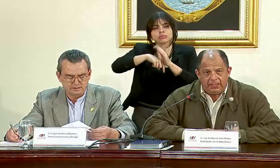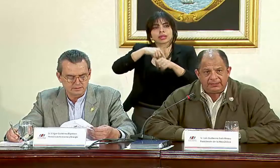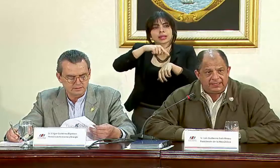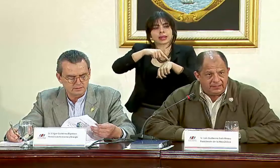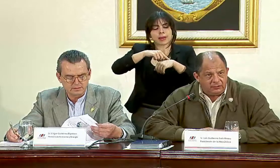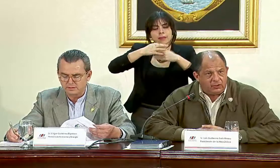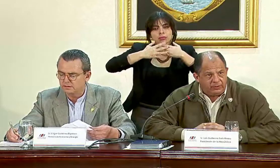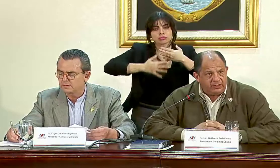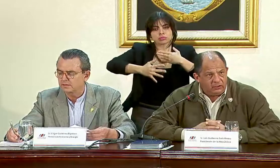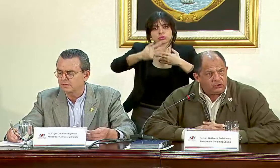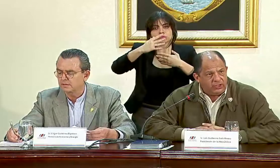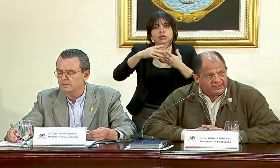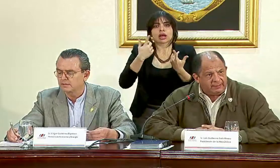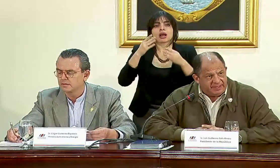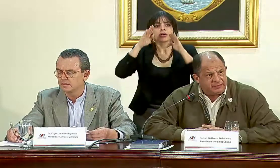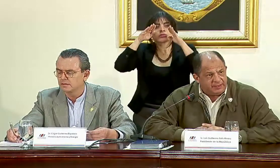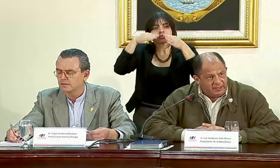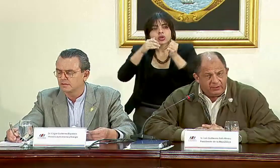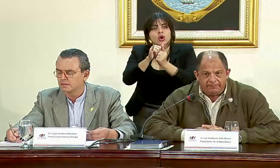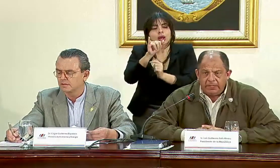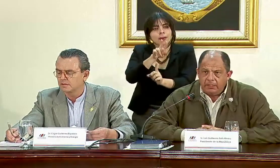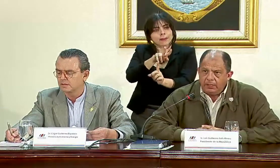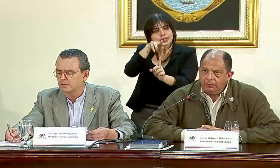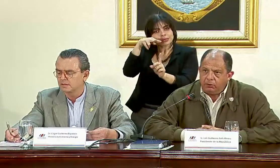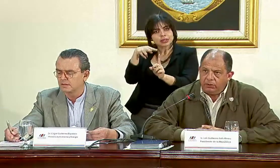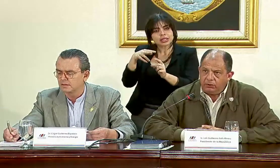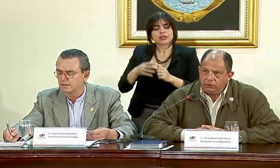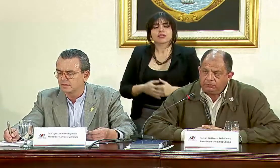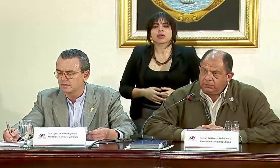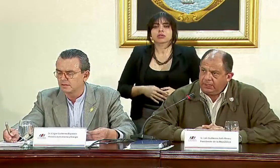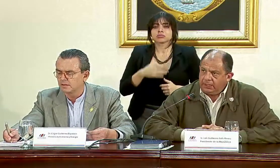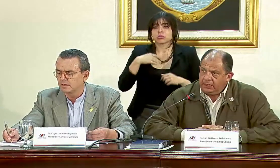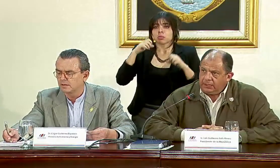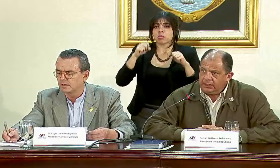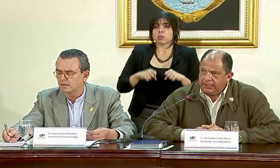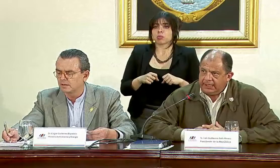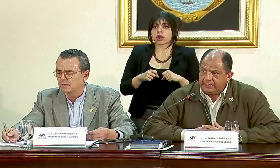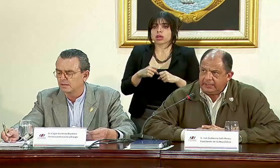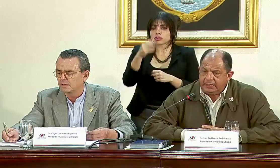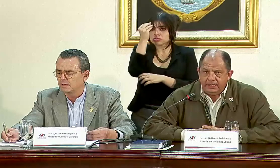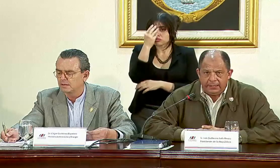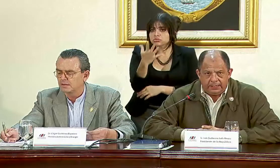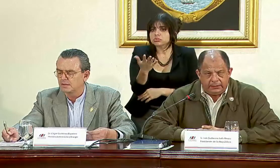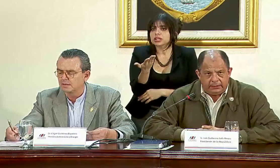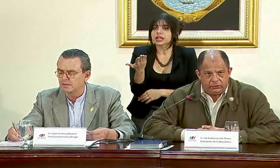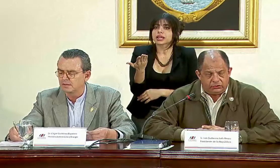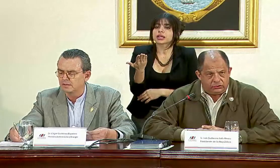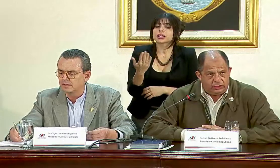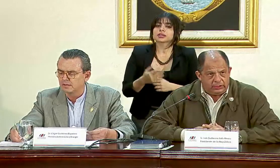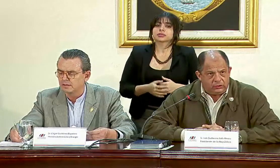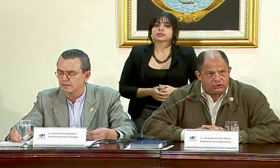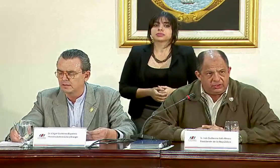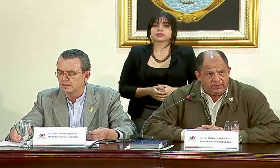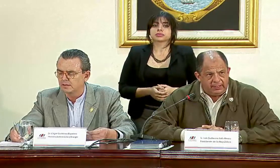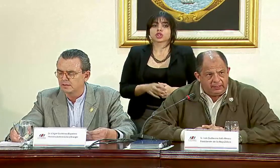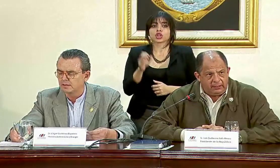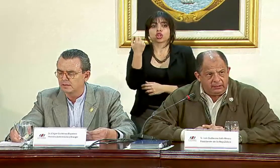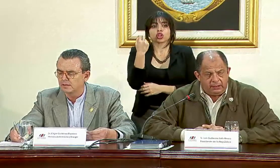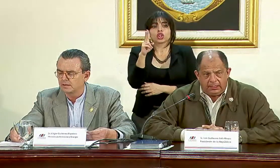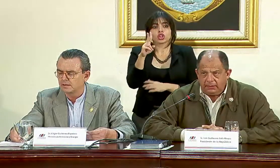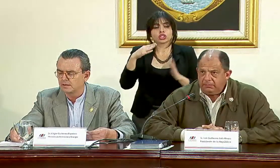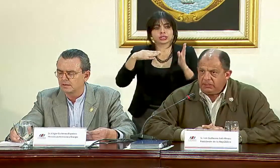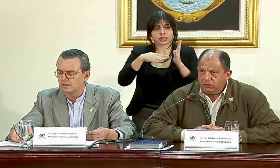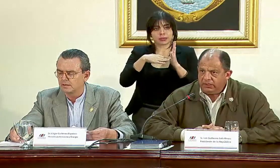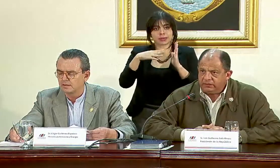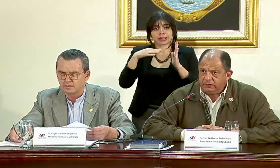están siendo acometidos con esa perspectiva. Puedo indicar que de los 12 mil